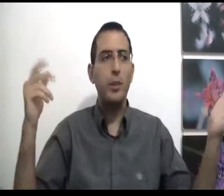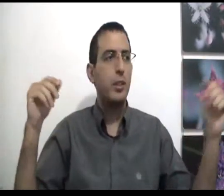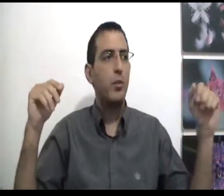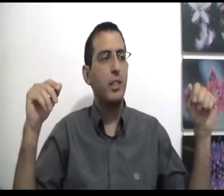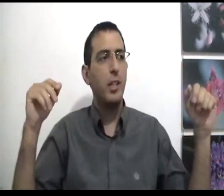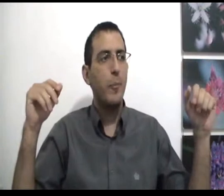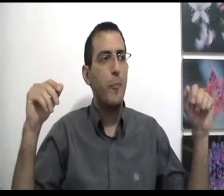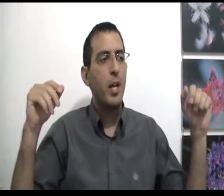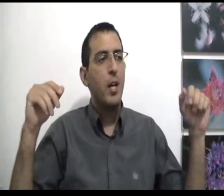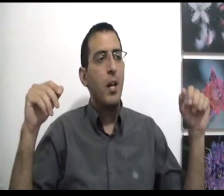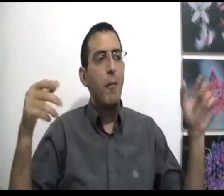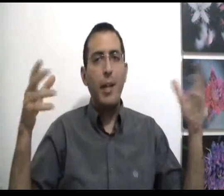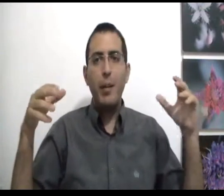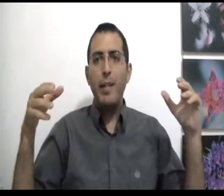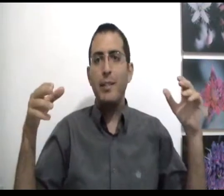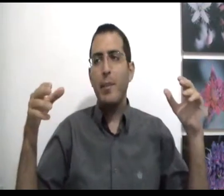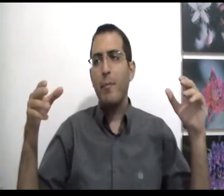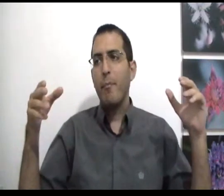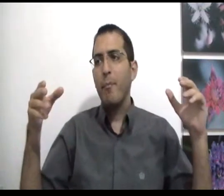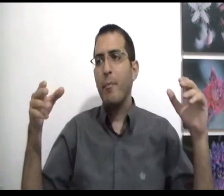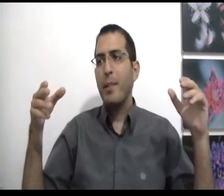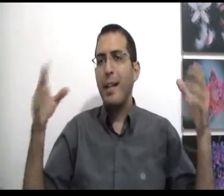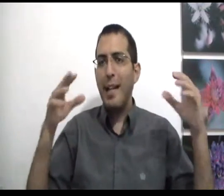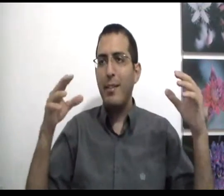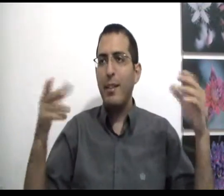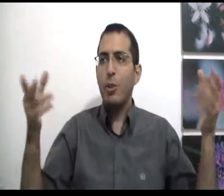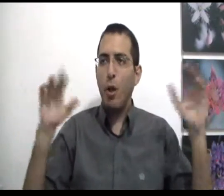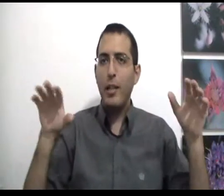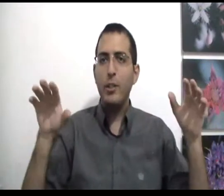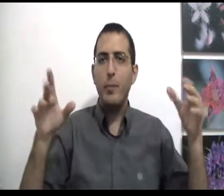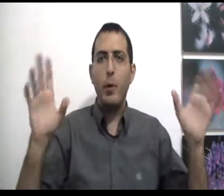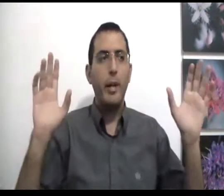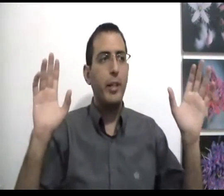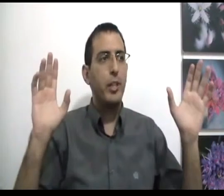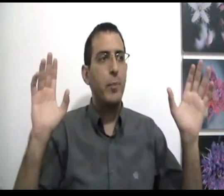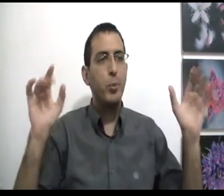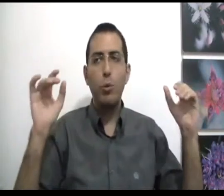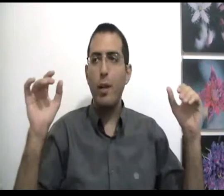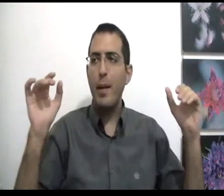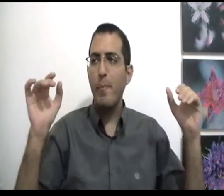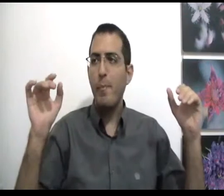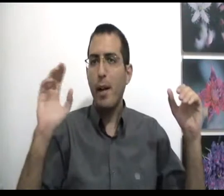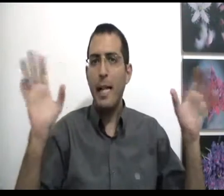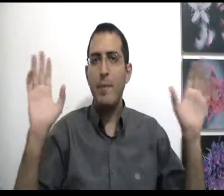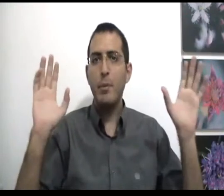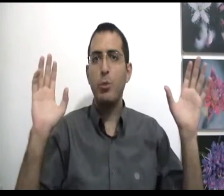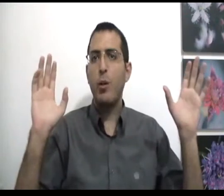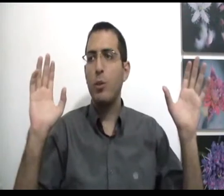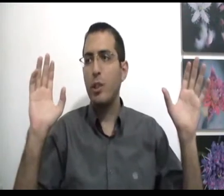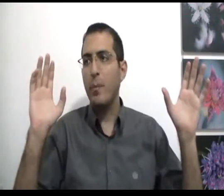שזה טוב וזרע? ובכך בעצם קללתי את כל האנשים ברוברקה של אלימות כולם אלימים בצורה כלשהי